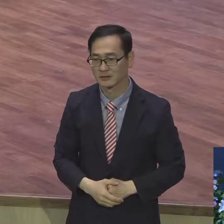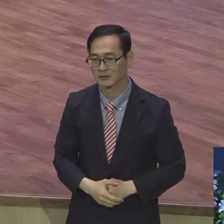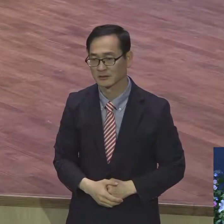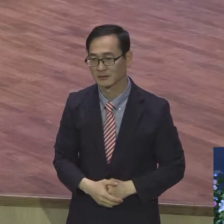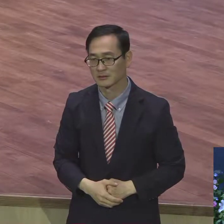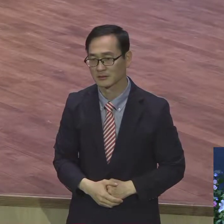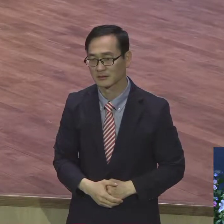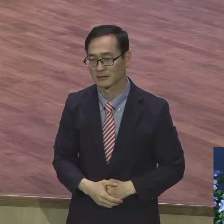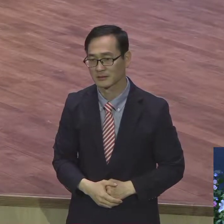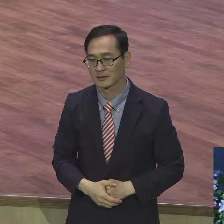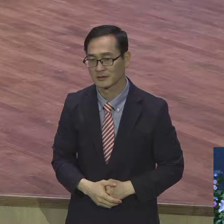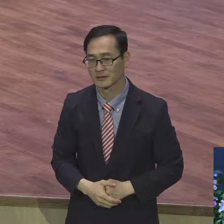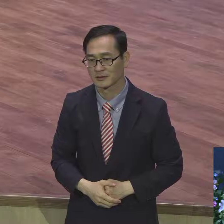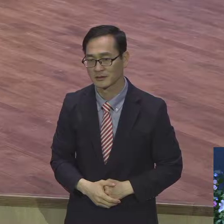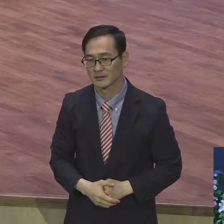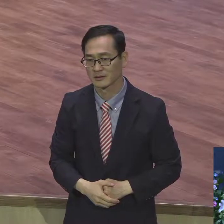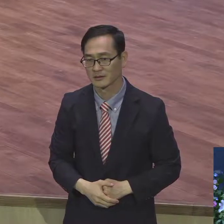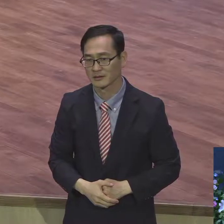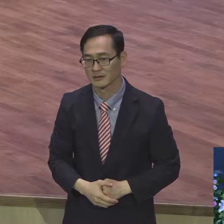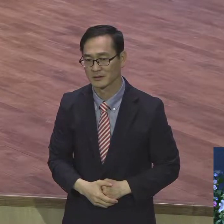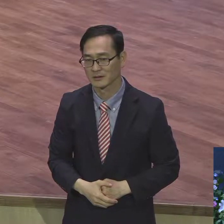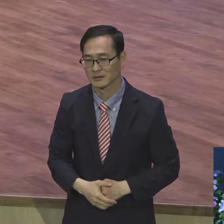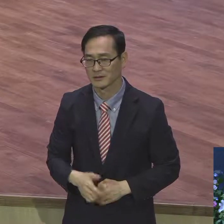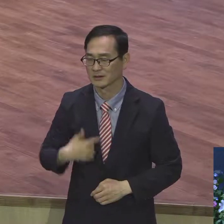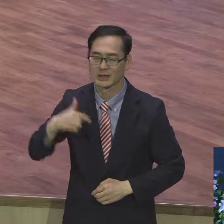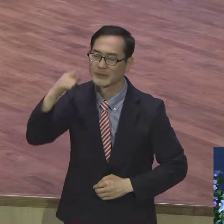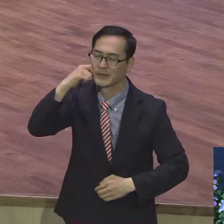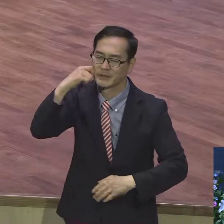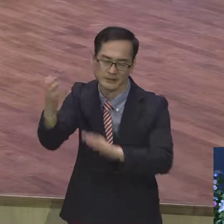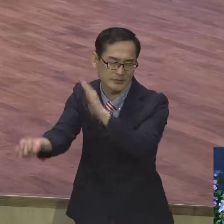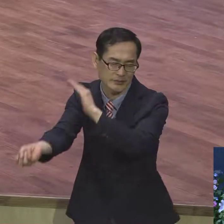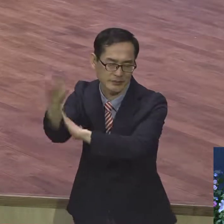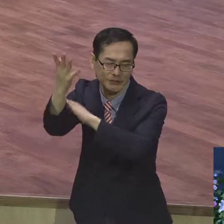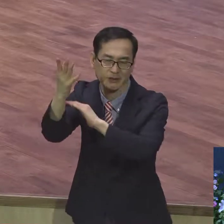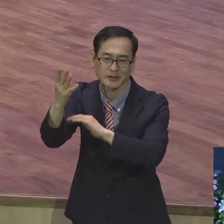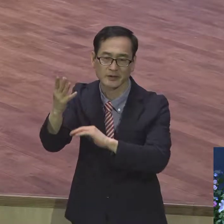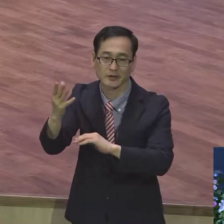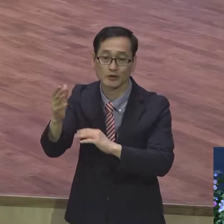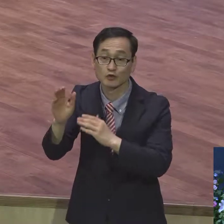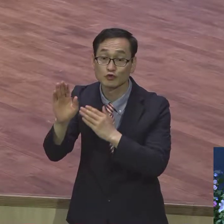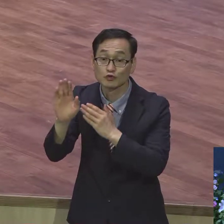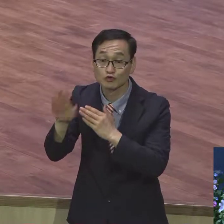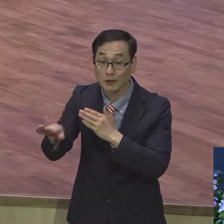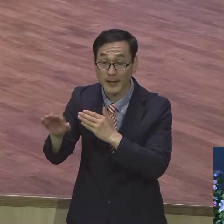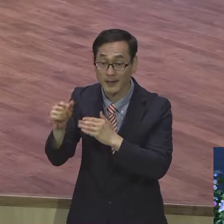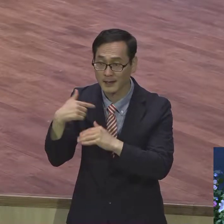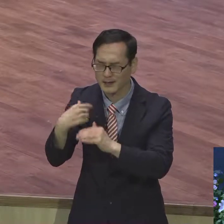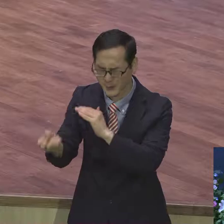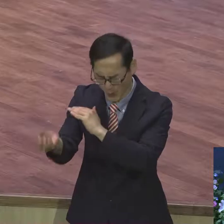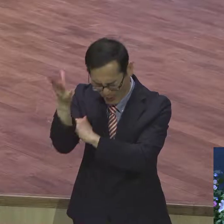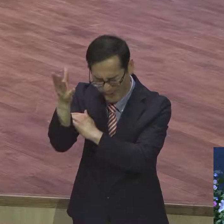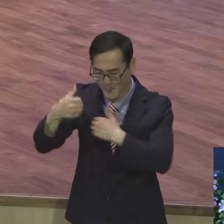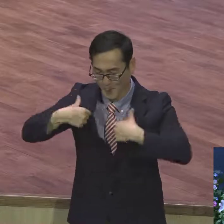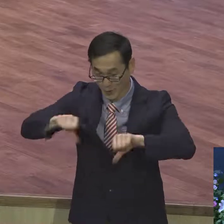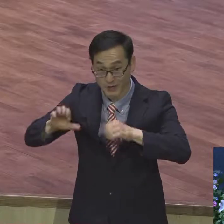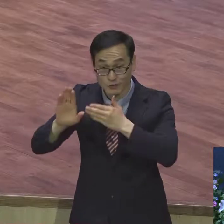선포하는 그 순간 그 신명 속에 예수 그리스도를